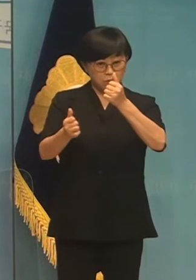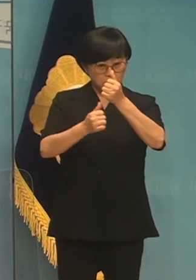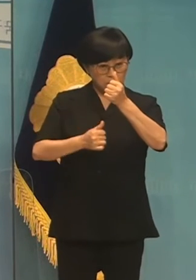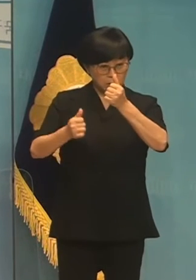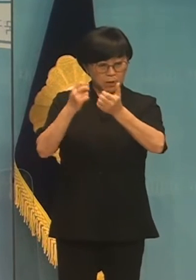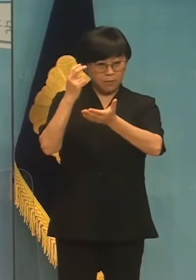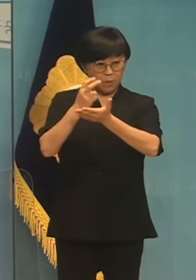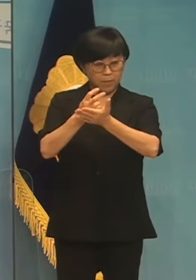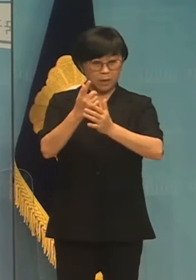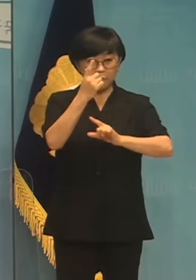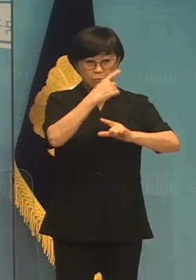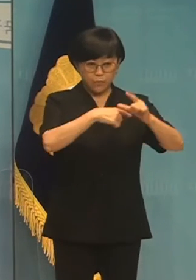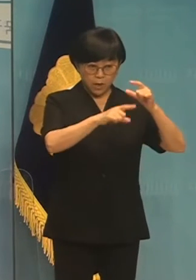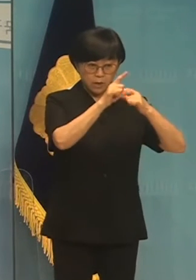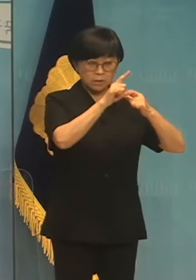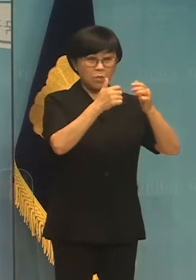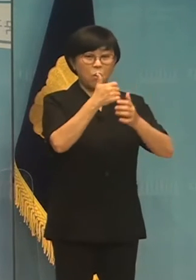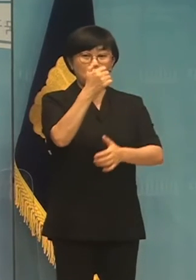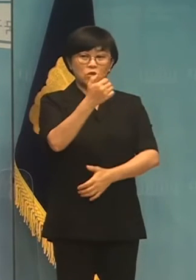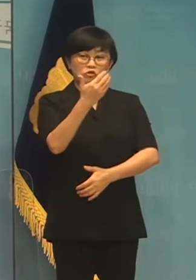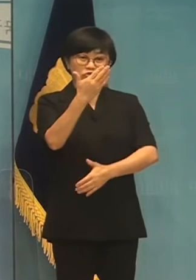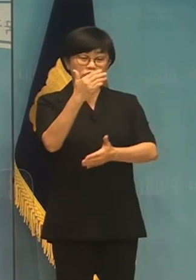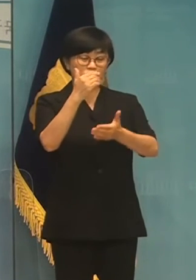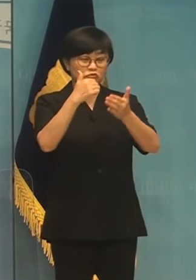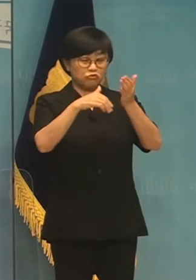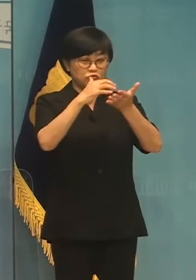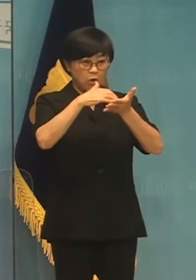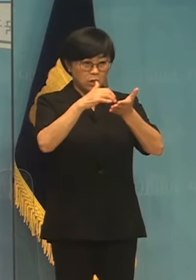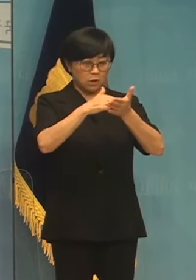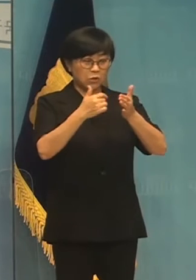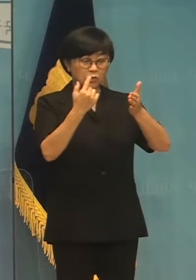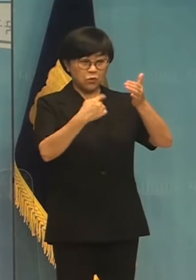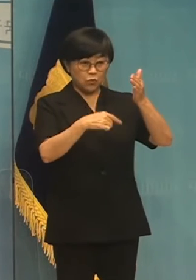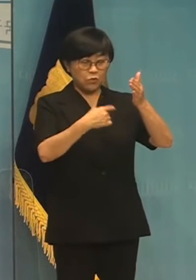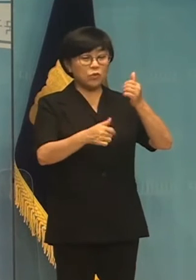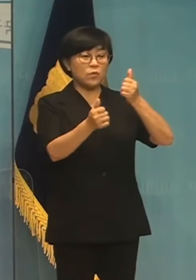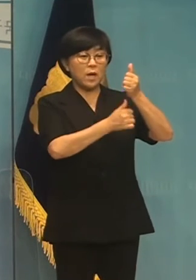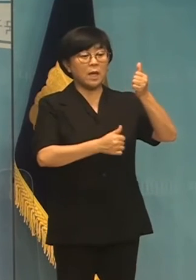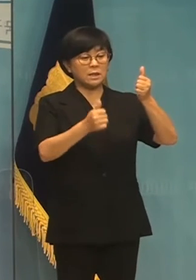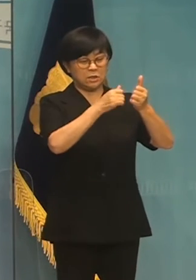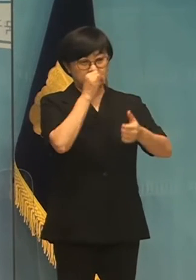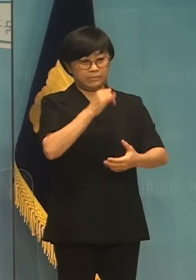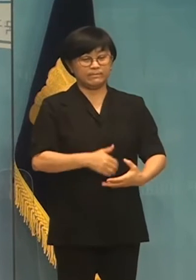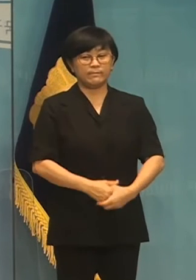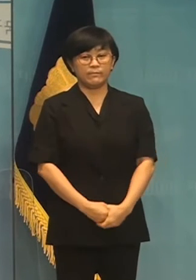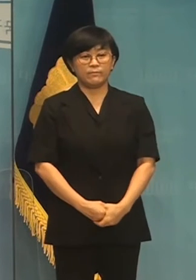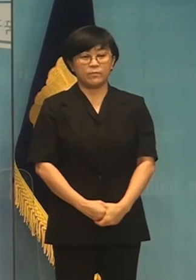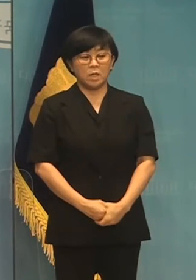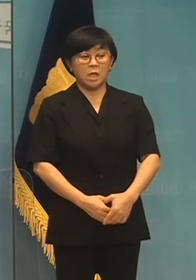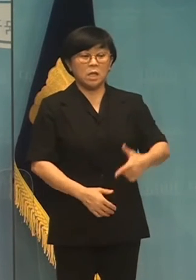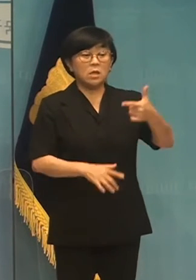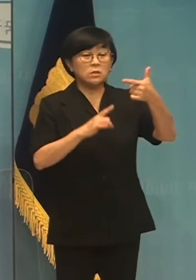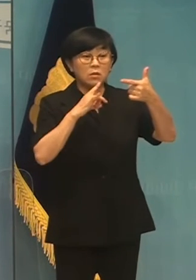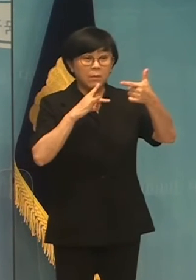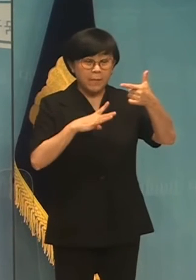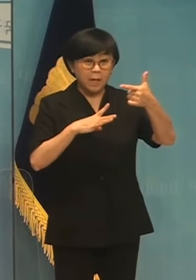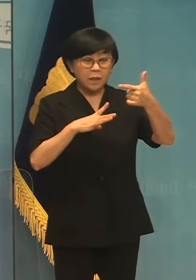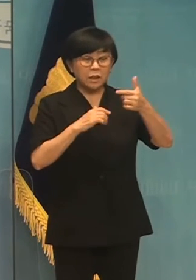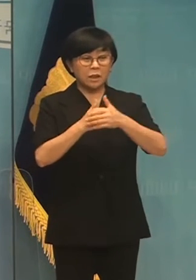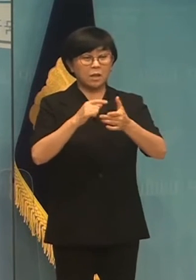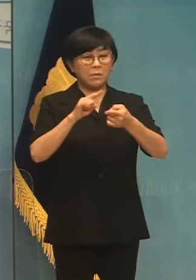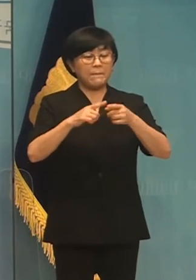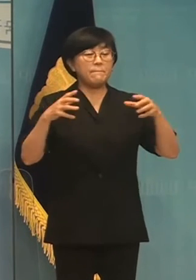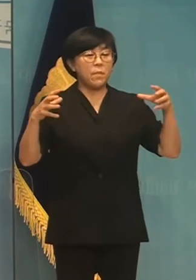법안을 다할 경우 59건이 민주당 교육위원이 발의한 법안입니다. 단 6건만이